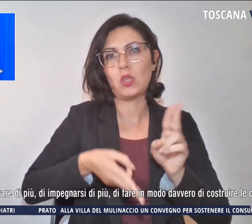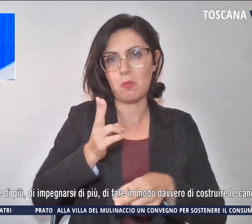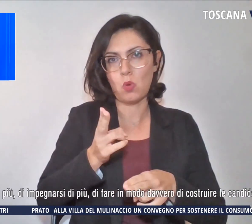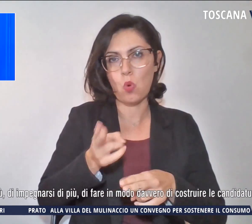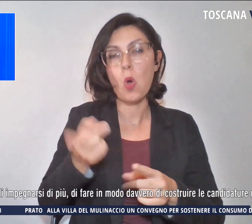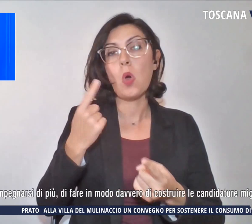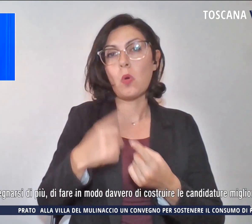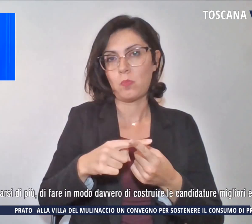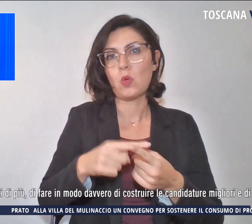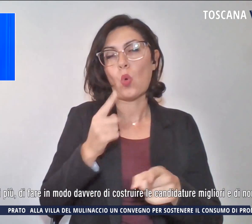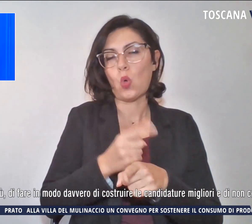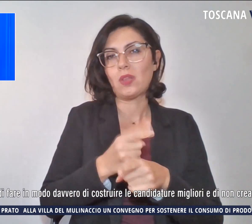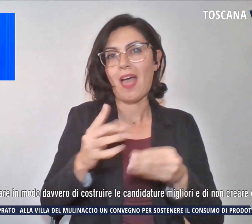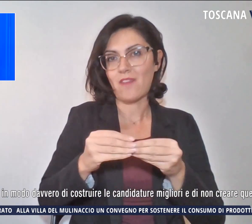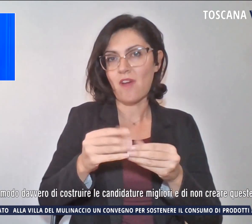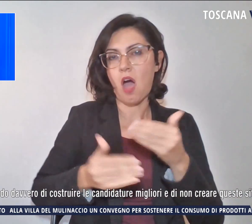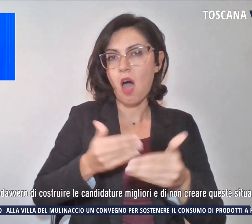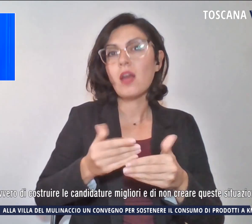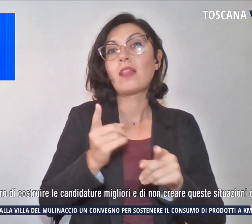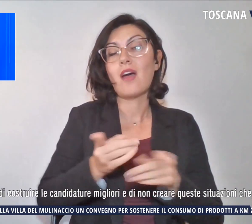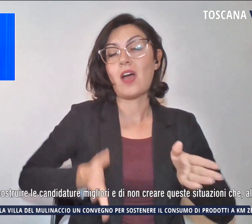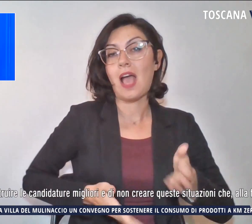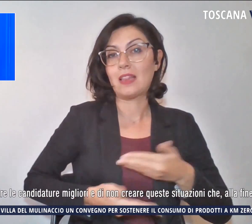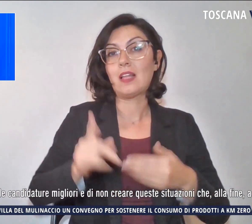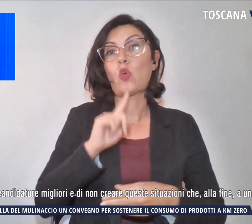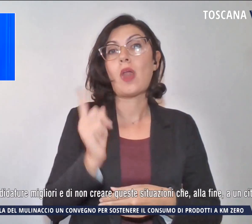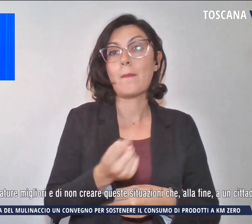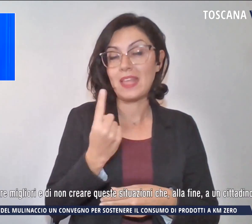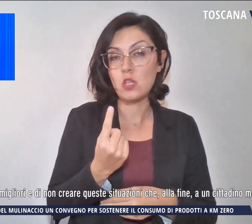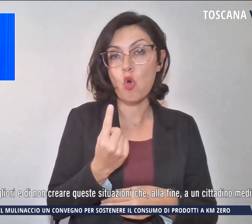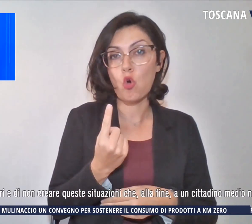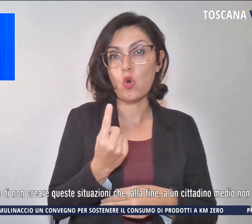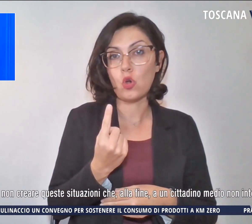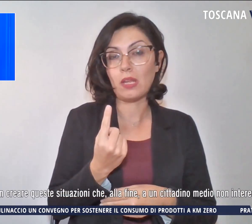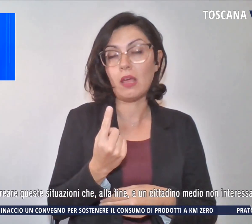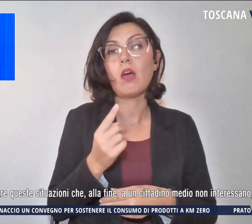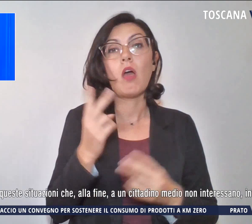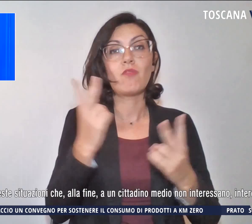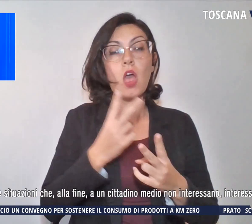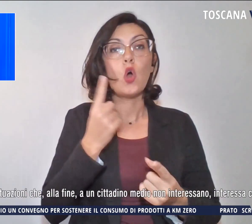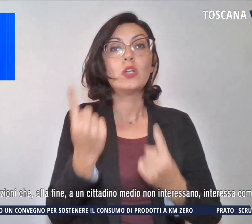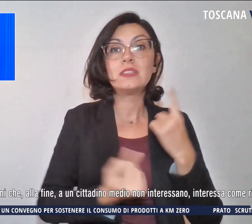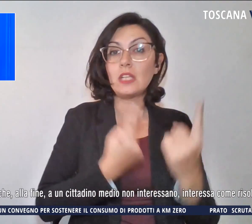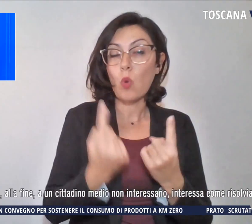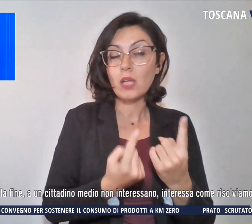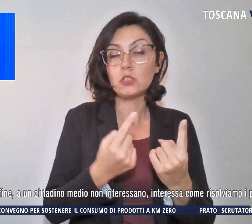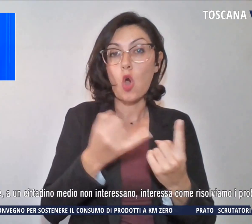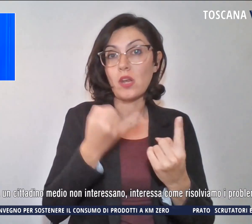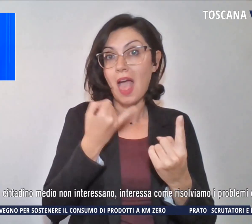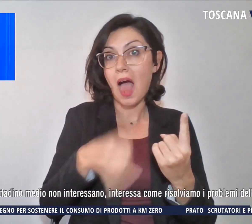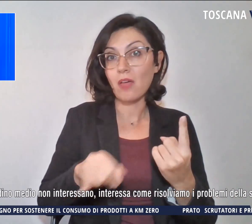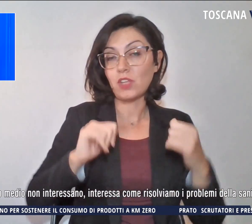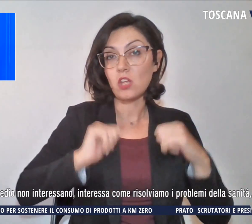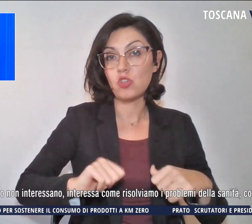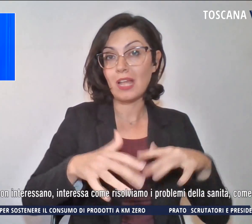costruire le candidature migliori e di non creare queste situazioni che alla fine ad un cittadino medio